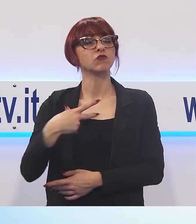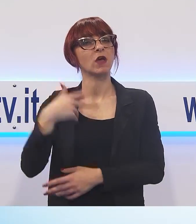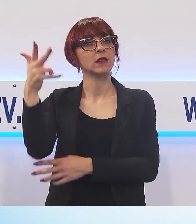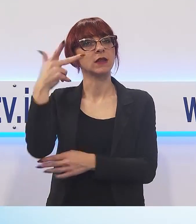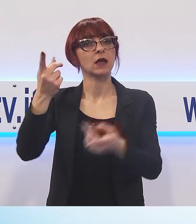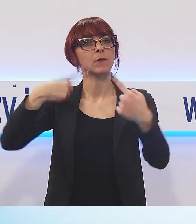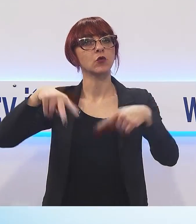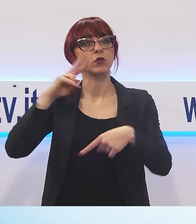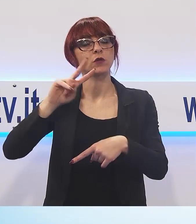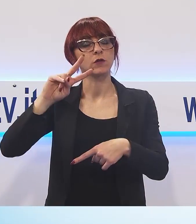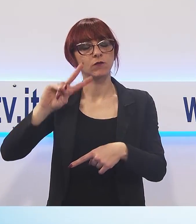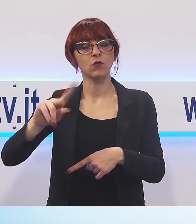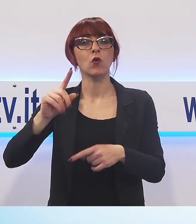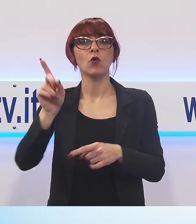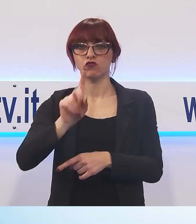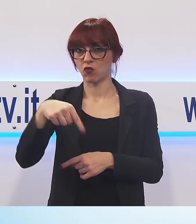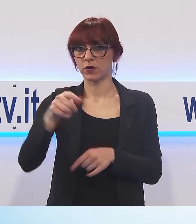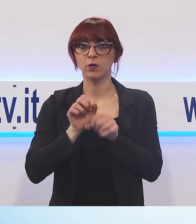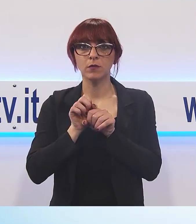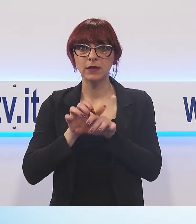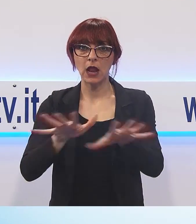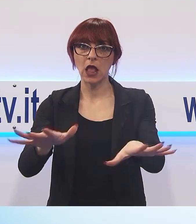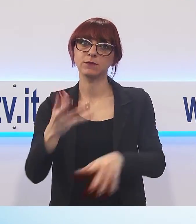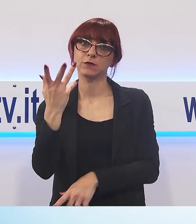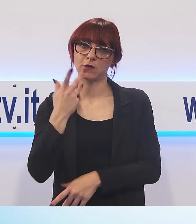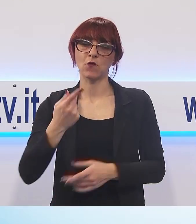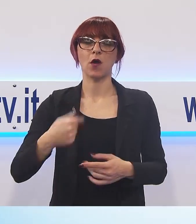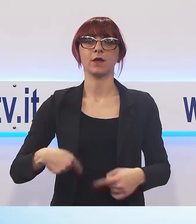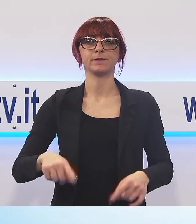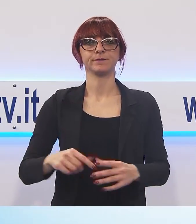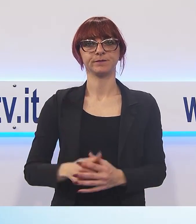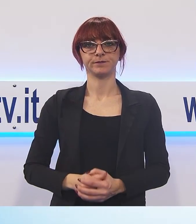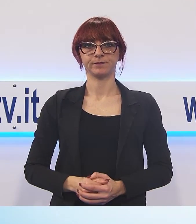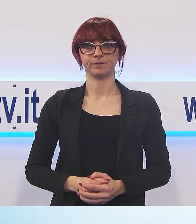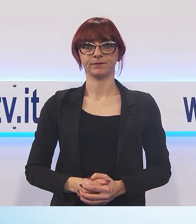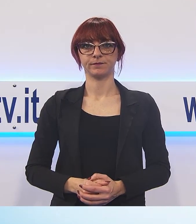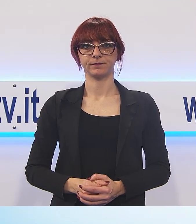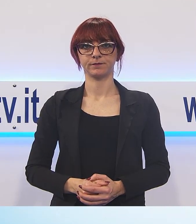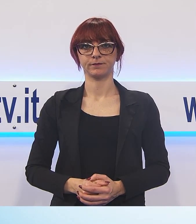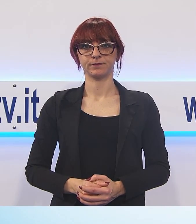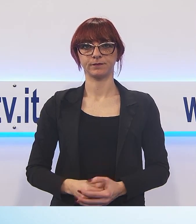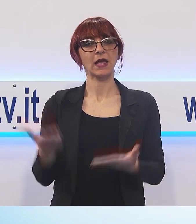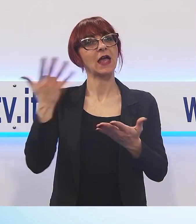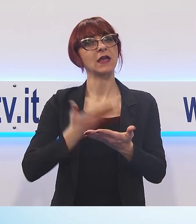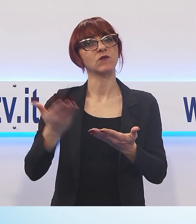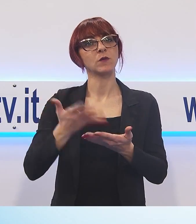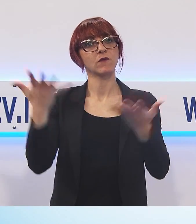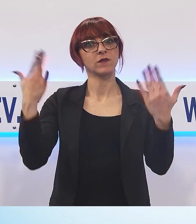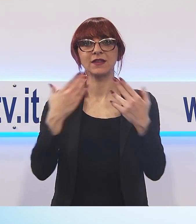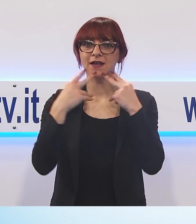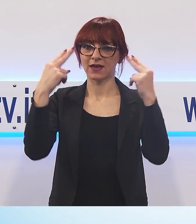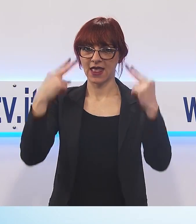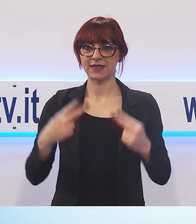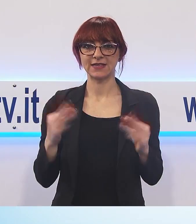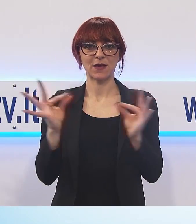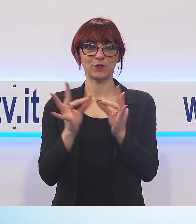sarà poi trasmessa nei giorni successivi. La tua esperienza Anfas, cosa fai? È tutto per la prima parte del nostro 3G,